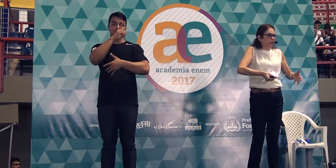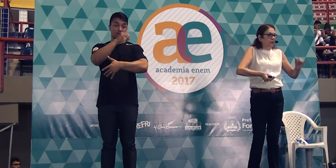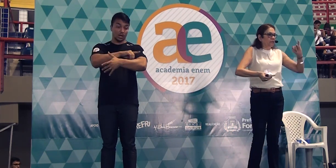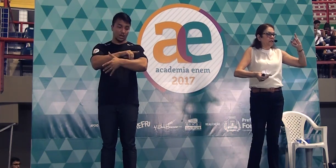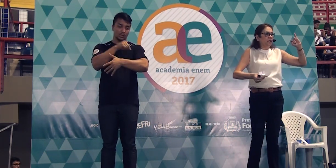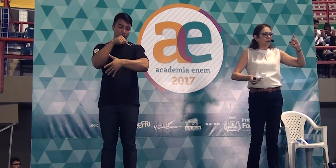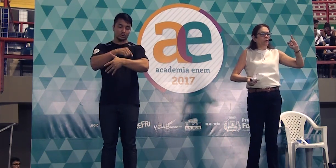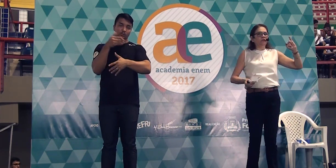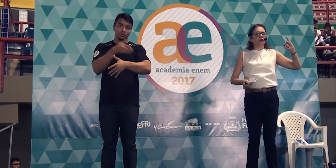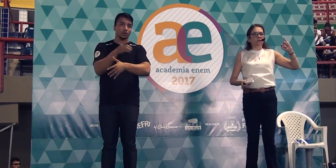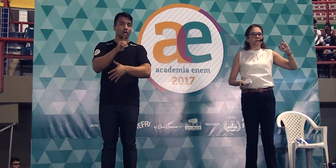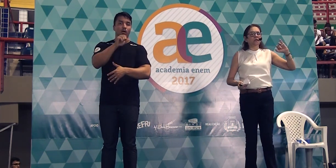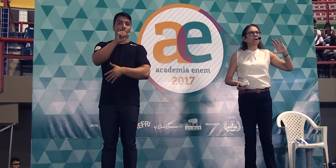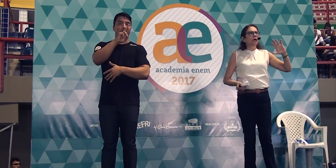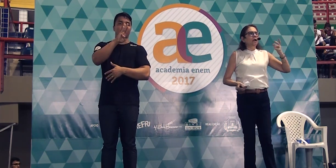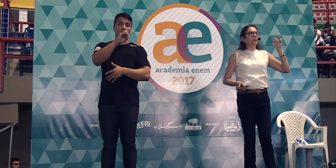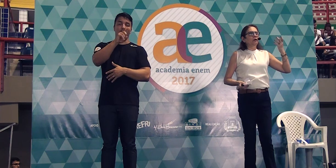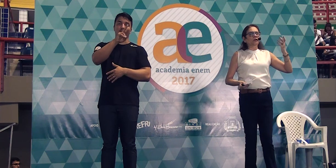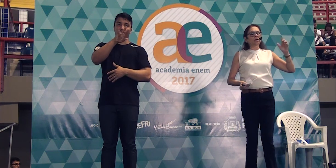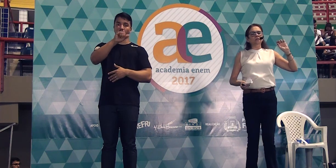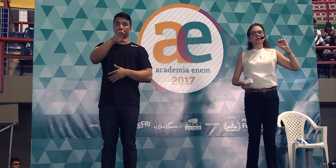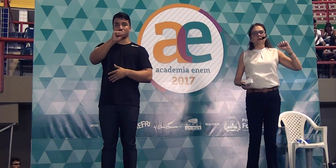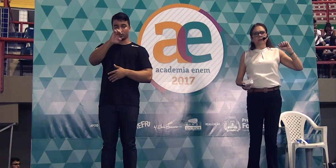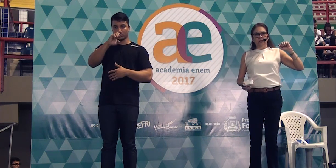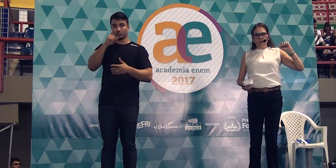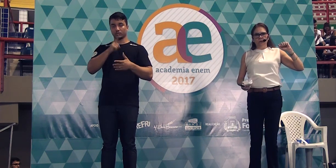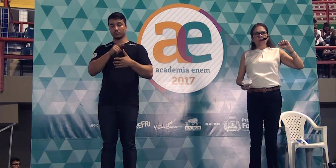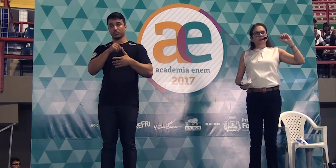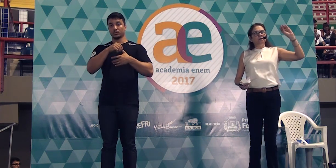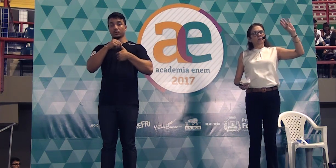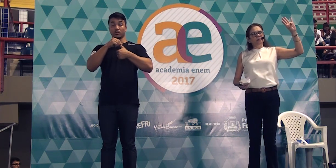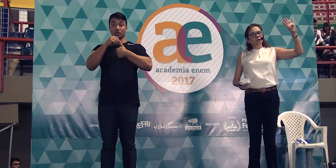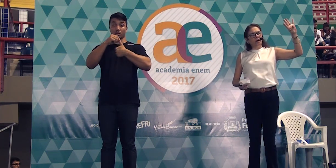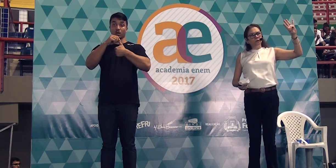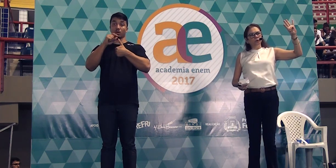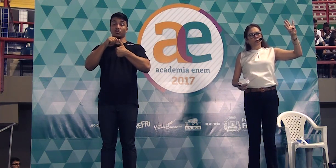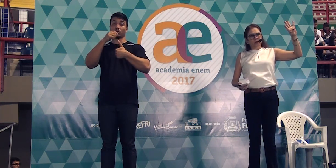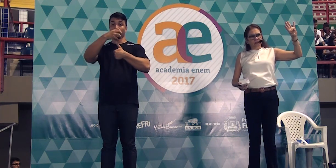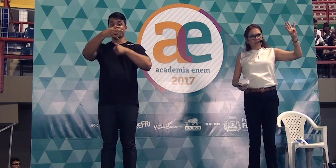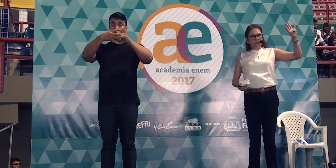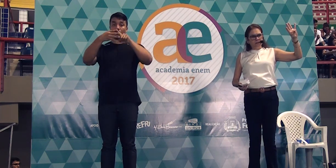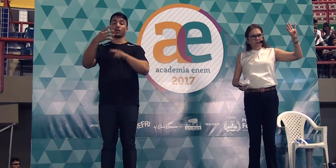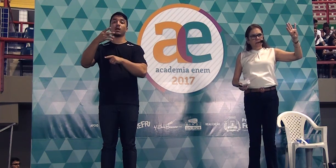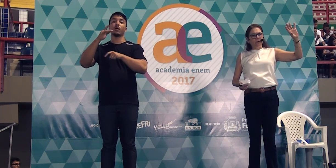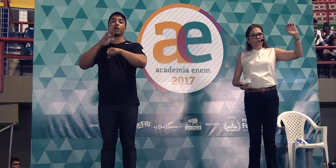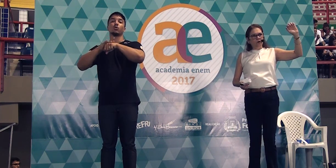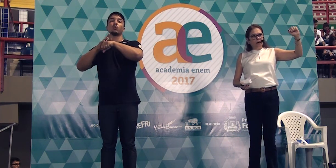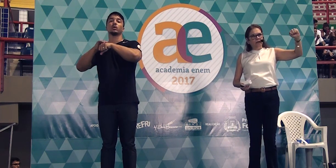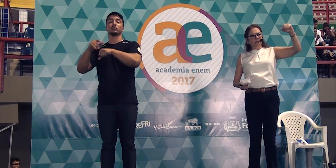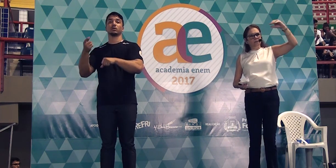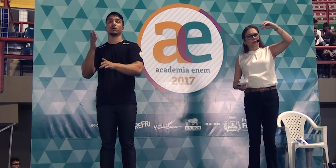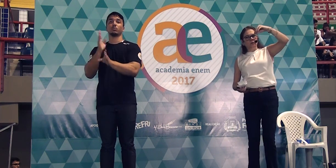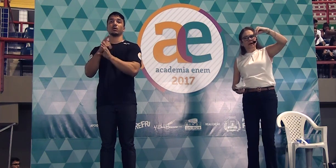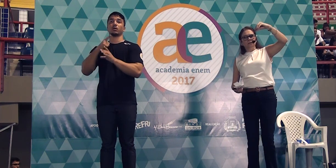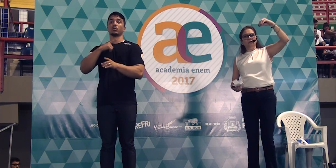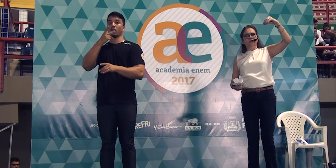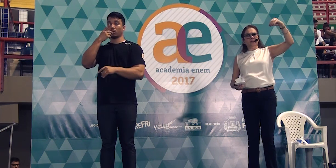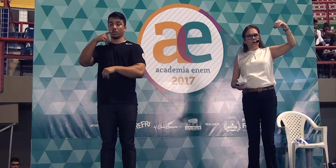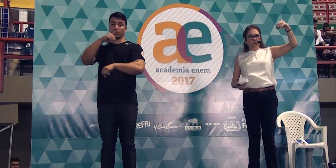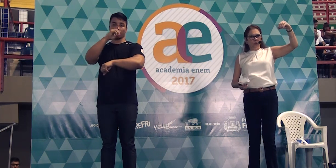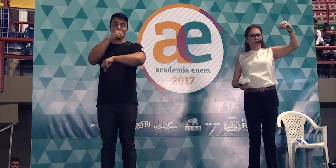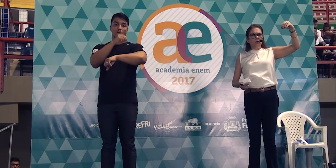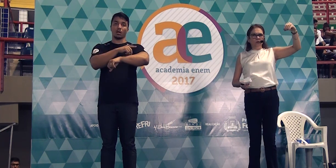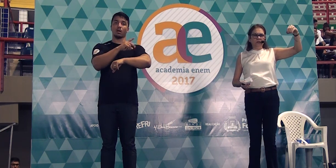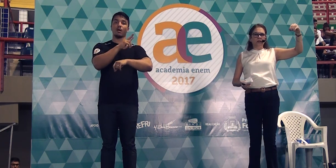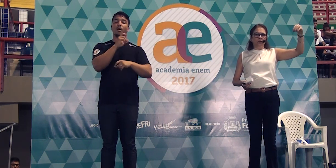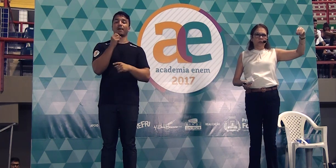especificamente seria arbovirose arbovirose só lembrando são as quatro doenças provocadas pelo mesmo